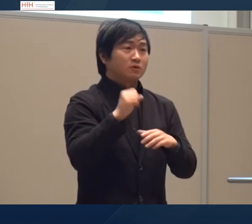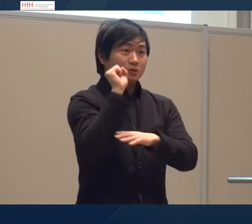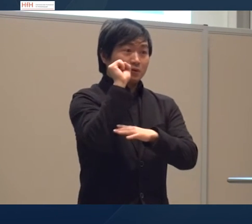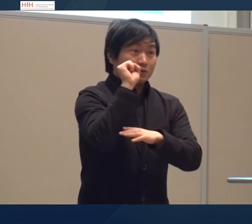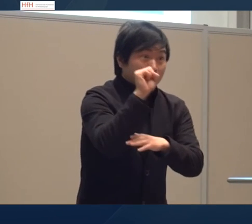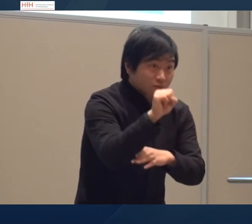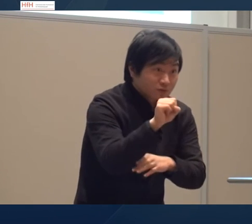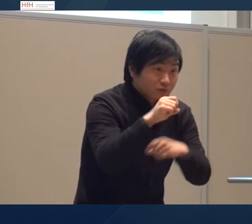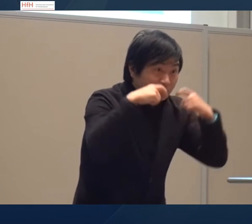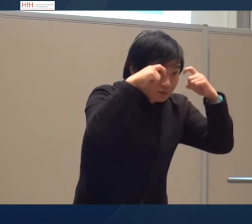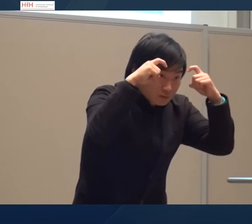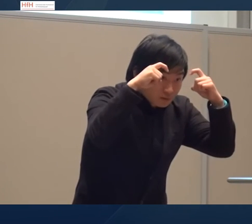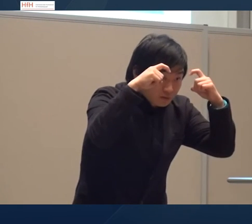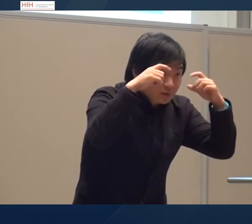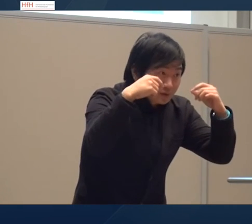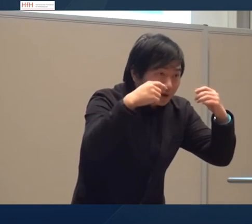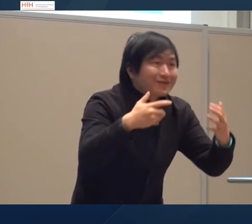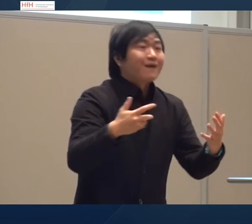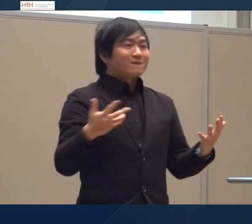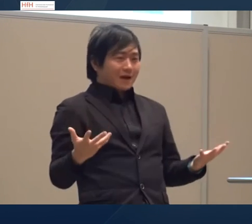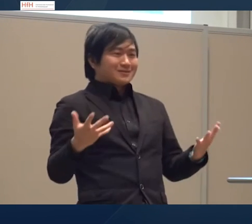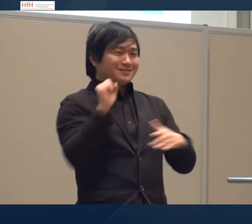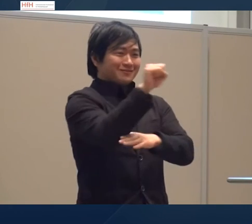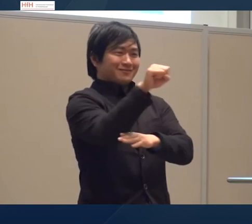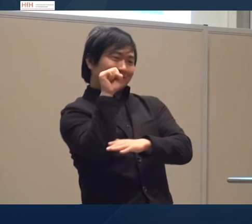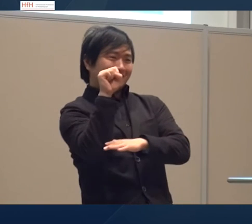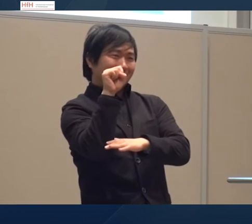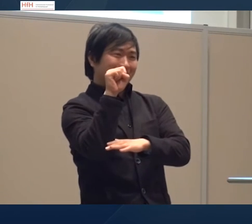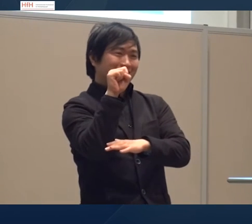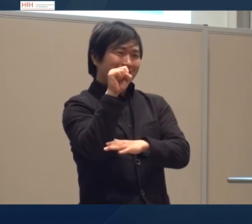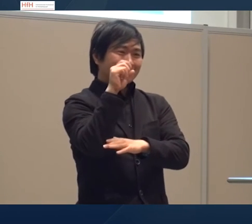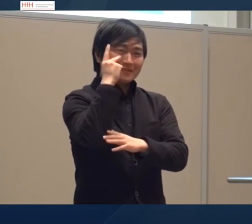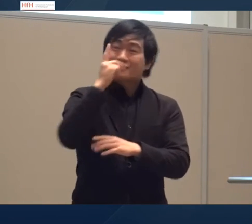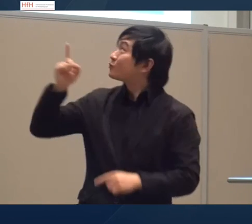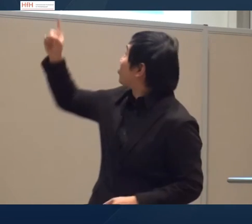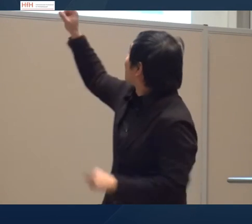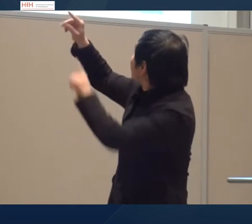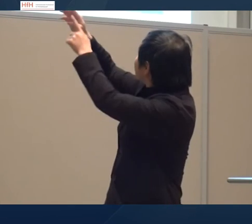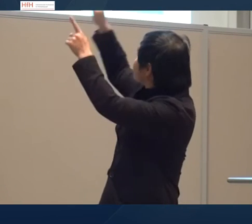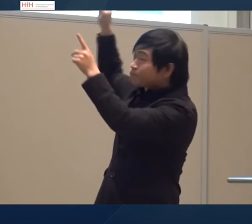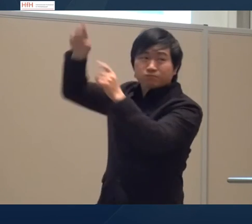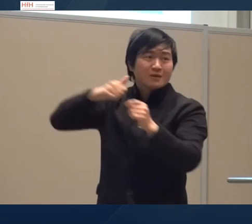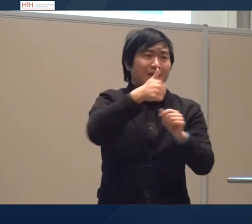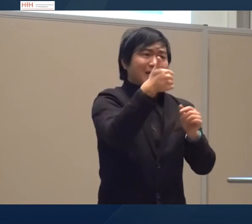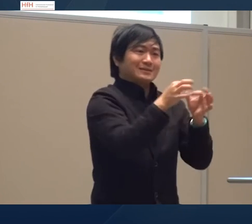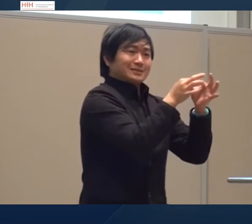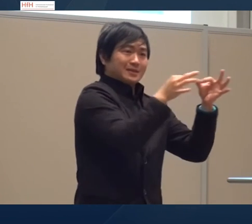angezeigt durch vorgeneigten Oberkörper hochgezogene Augenbrauen und dann geht das Ganze wieder zurück der Oberkörper so wird es